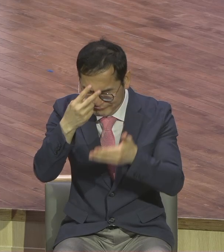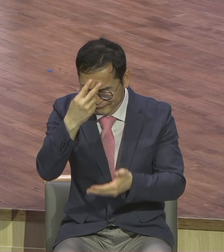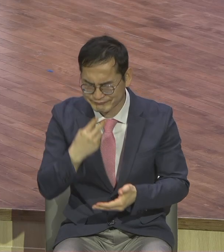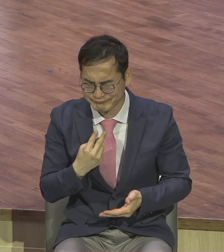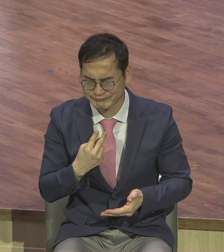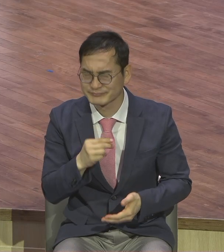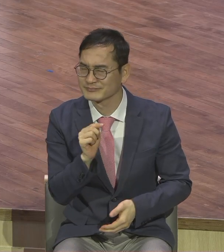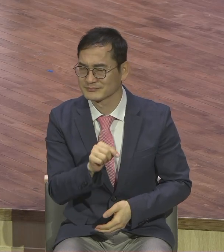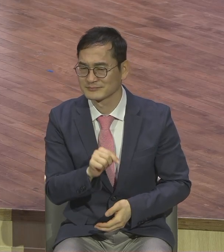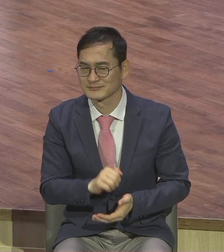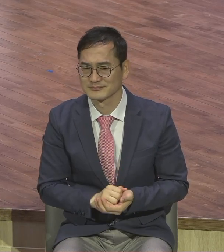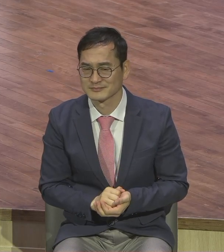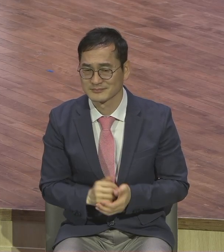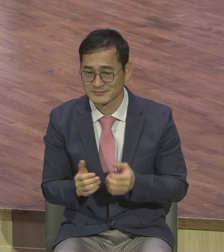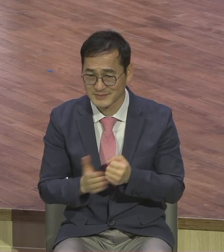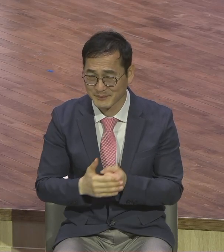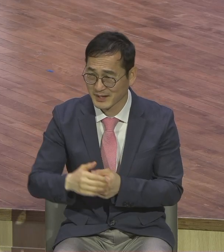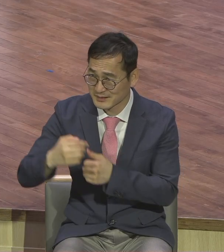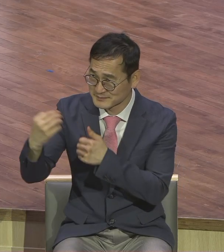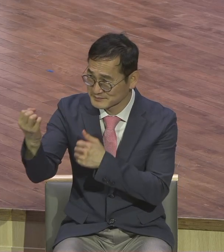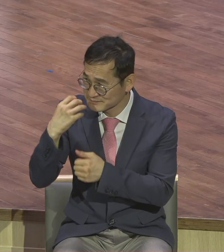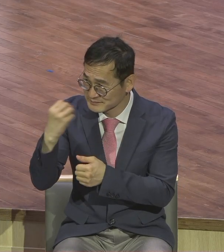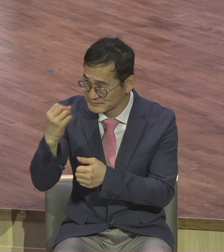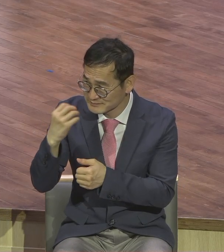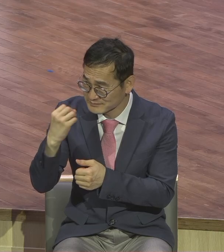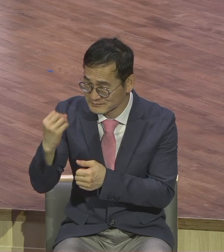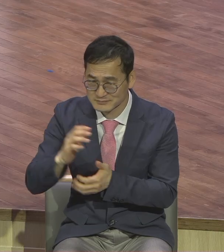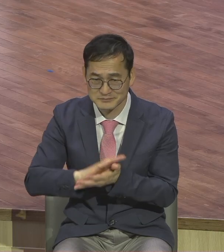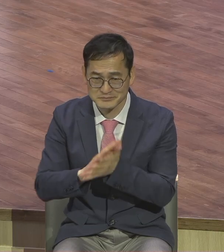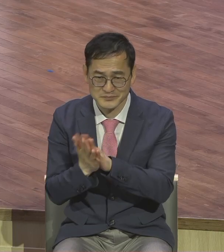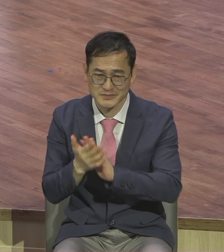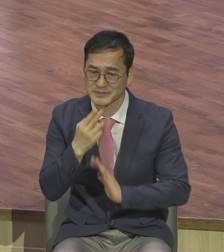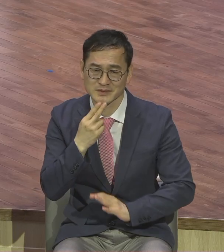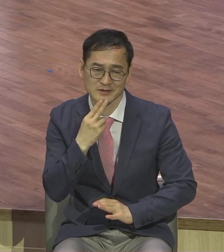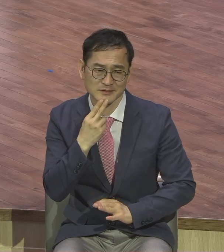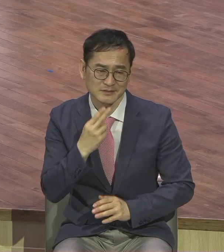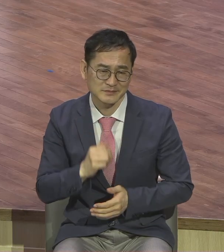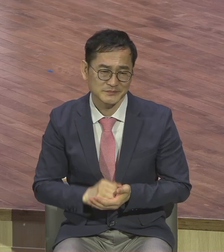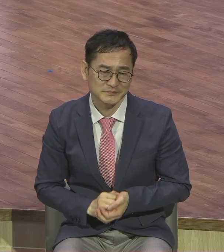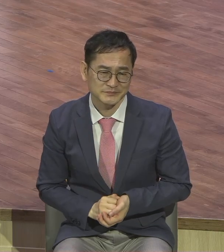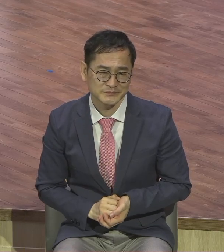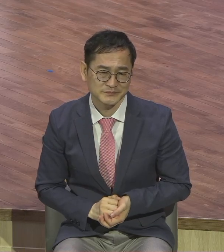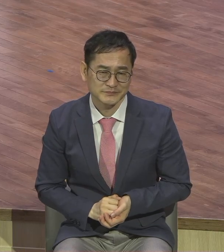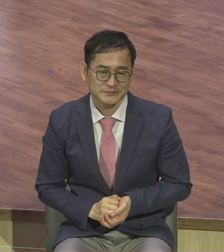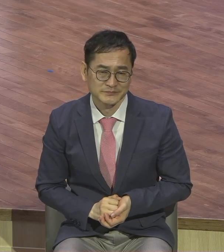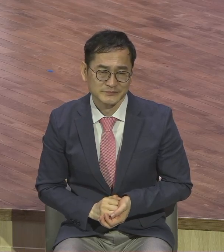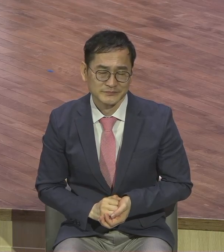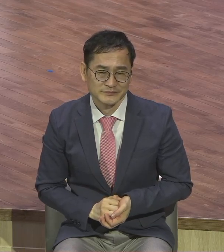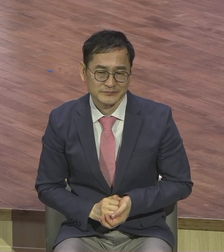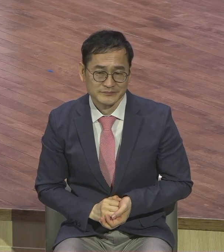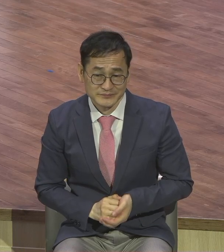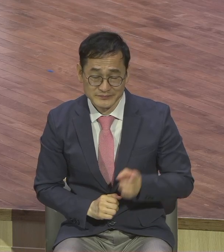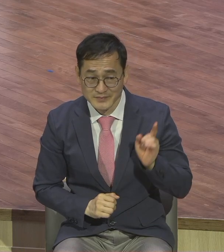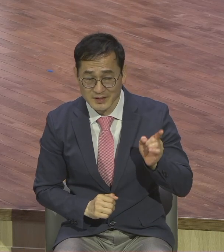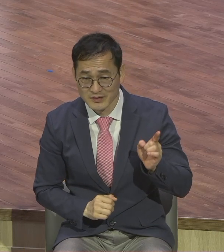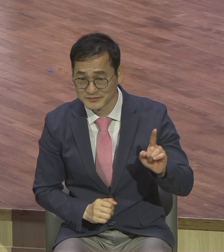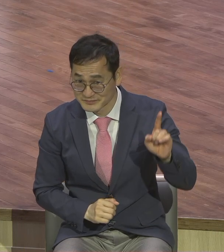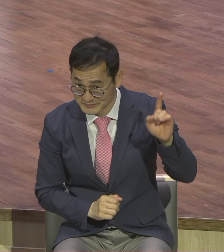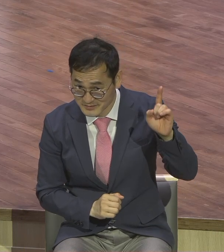만무하지요. 사람이 변하지 않아요. 이런 유대 종교 제도자들 향해서 예수님께서 두 가지